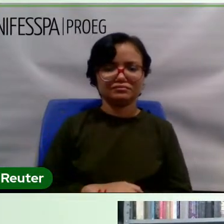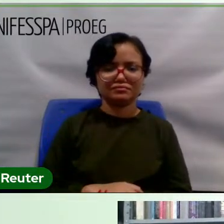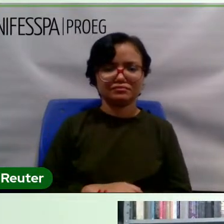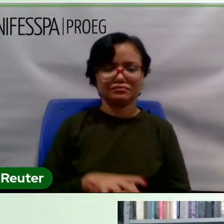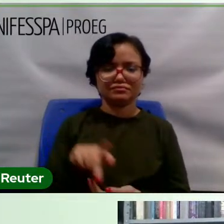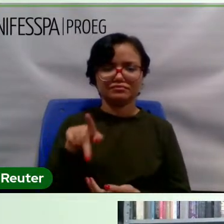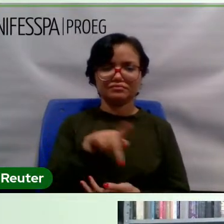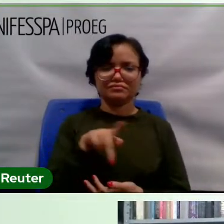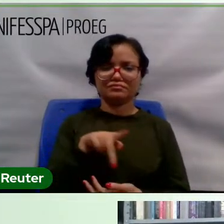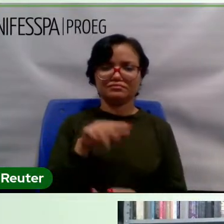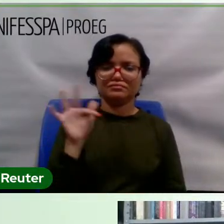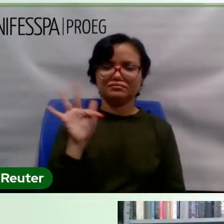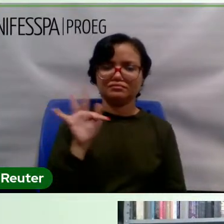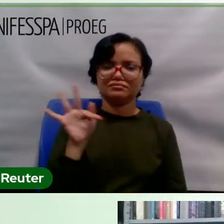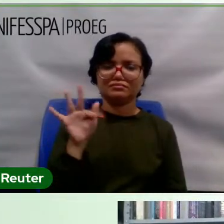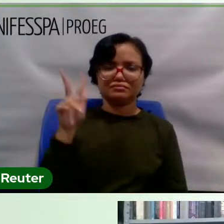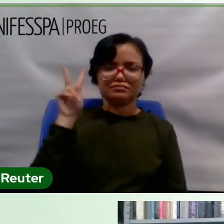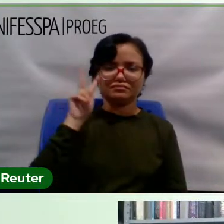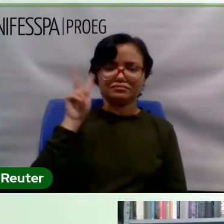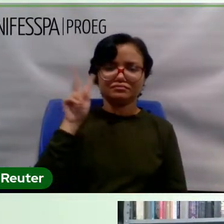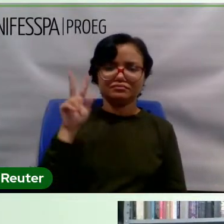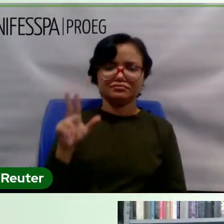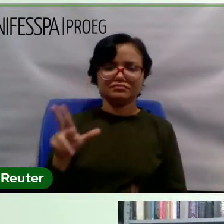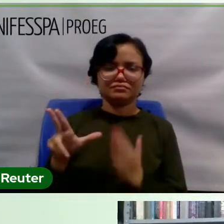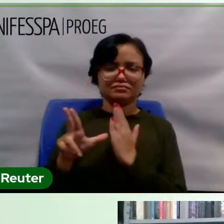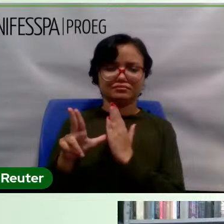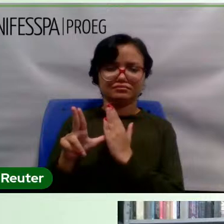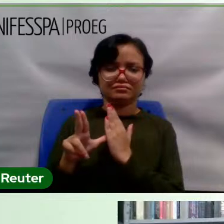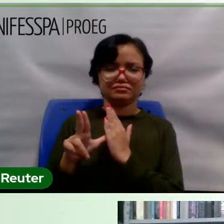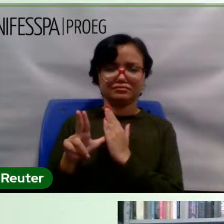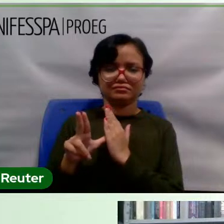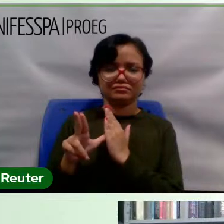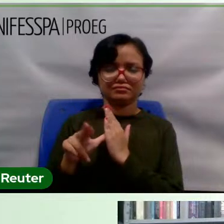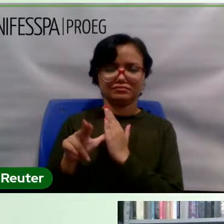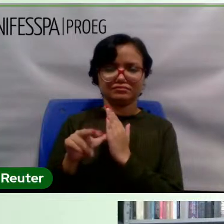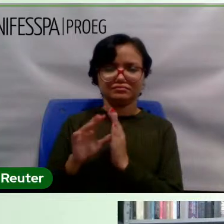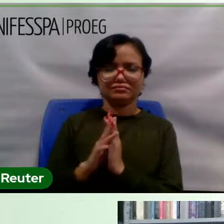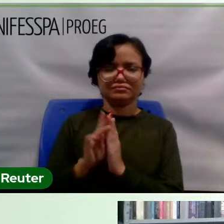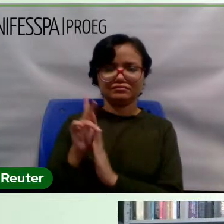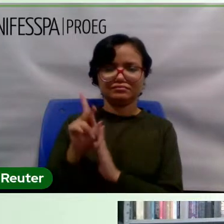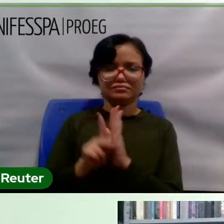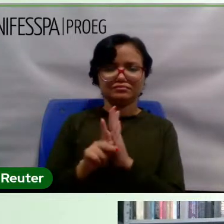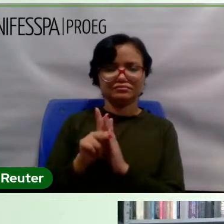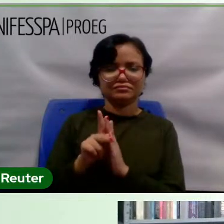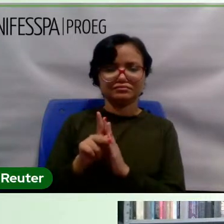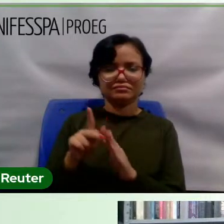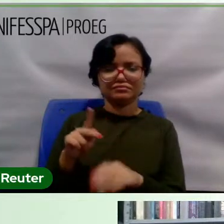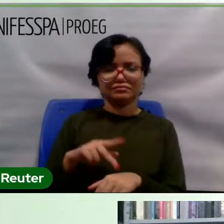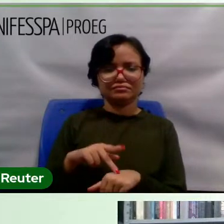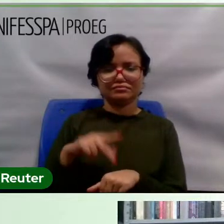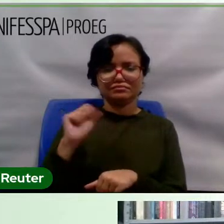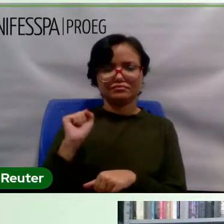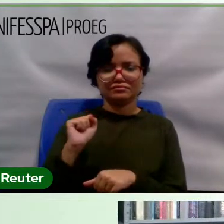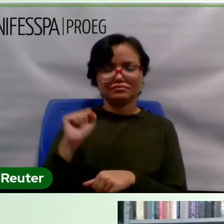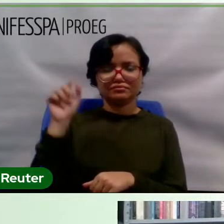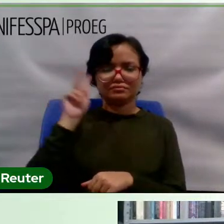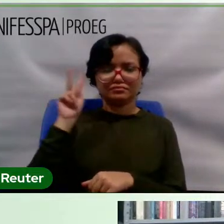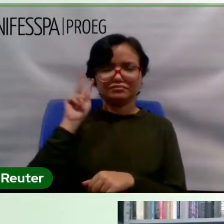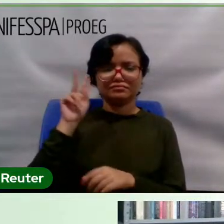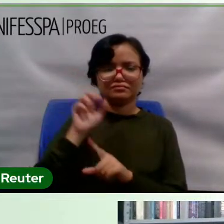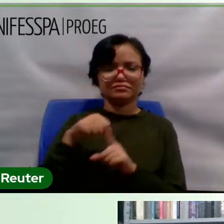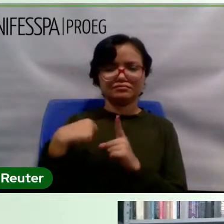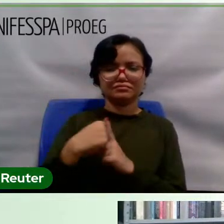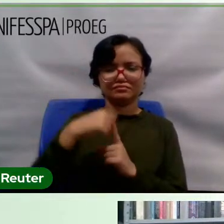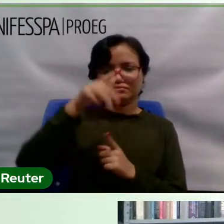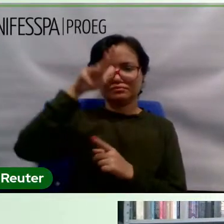Faculdade de História, da UFPA, do Programa de Pós-Graduação em História Social da Amazônia, também na UFPA, e